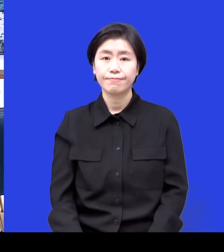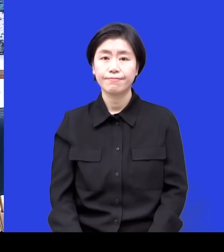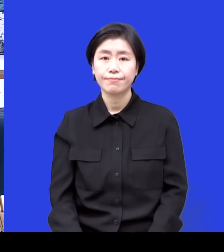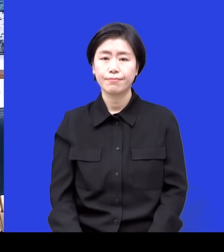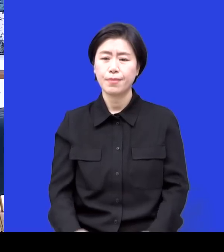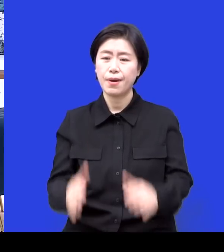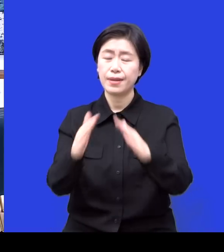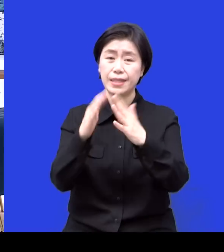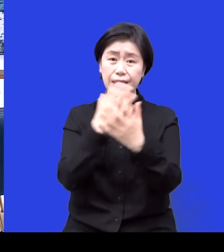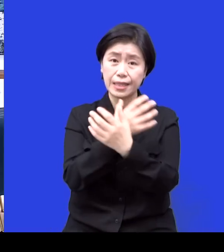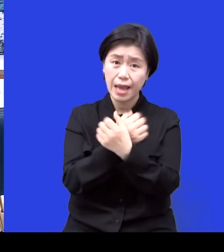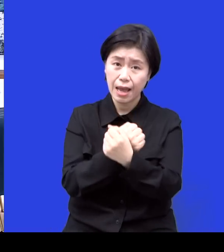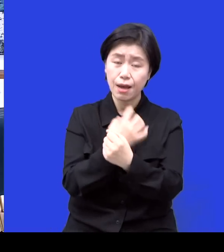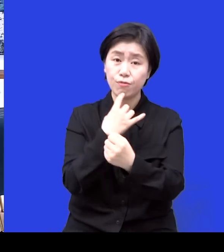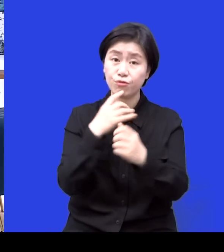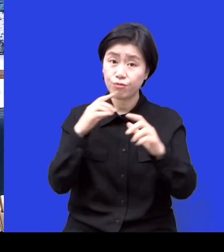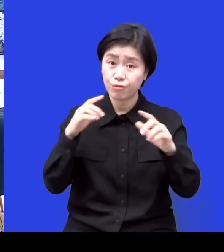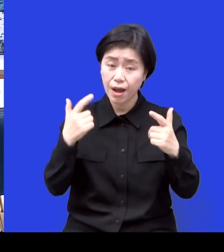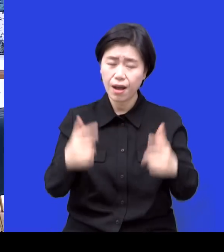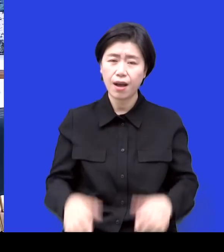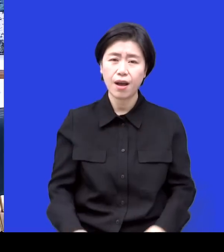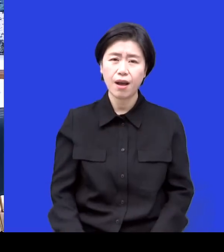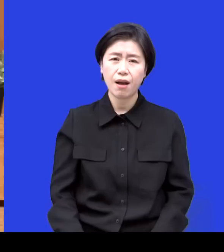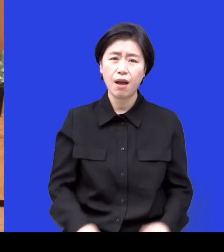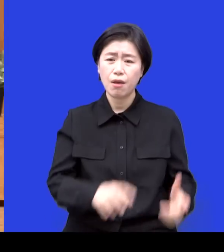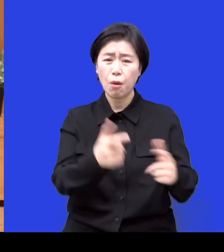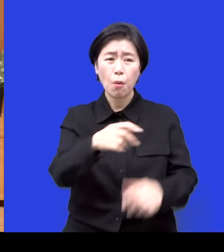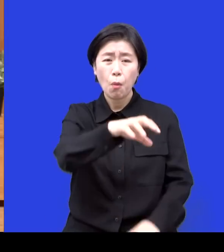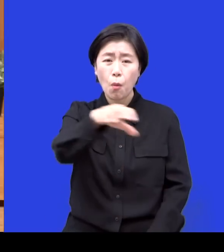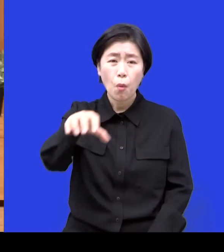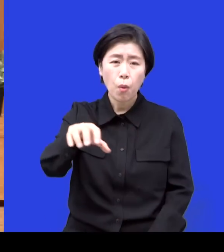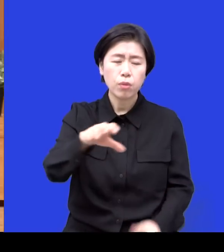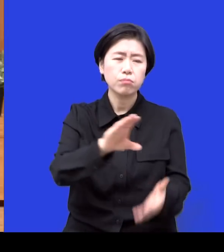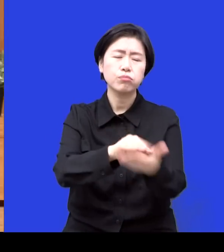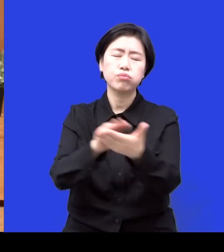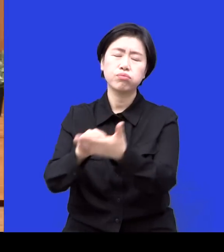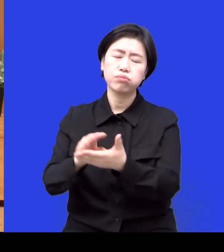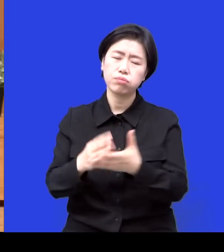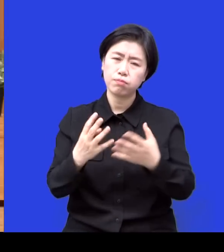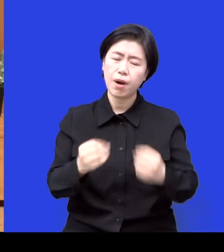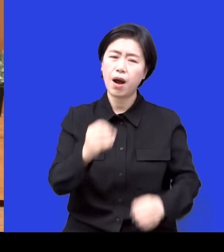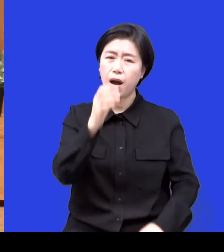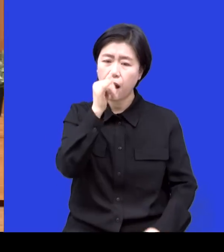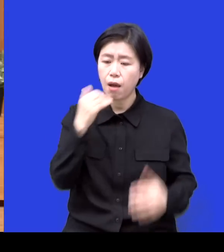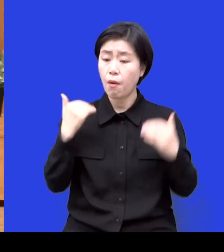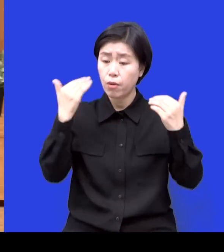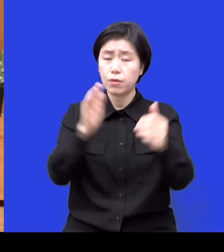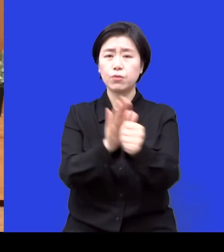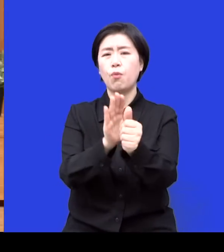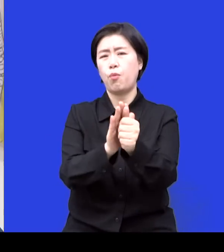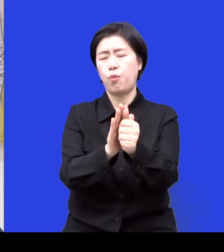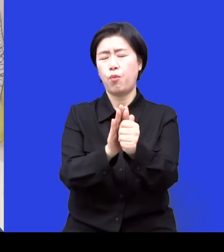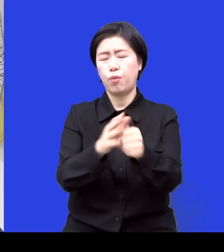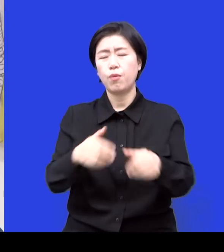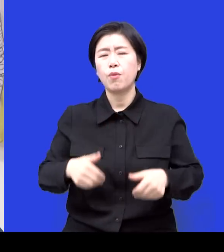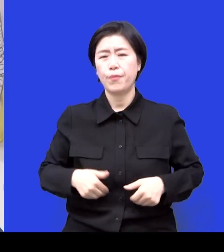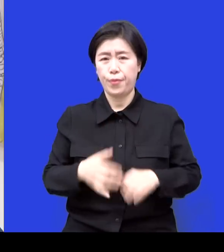계약하는 것뿐만 아니라 그렇죠. 여러 가지들 문제가 많아요. 그렇죠. 어른의 손길이 필요한 게 얼마나 많아요. 네. 그래서 다양한 분야의